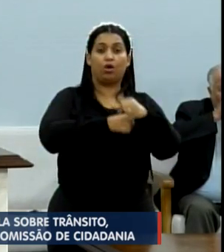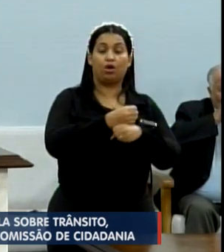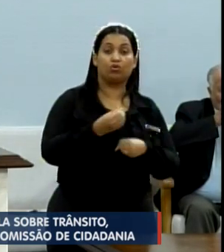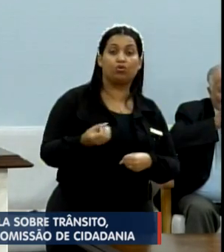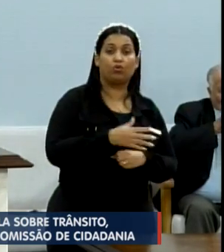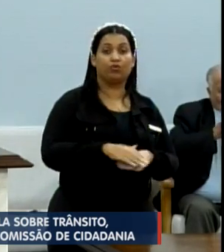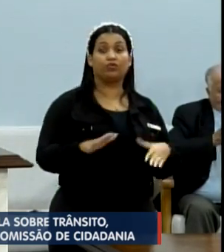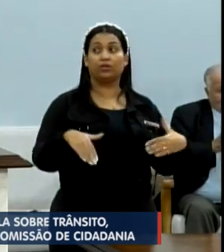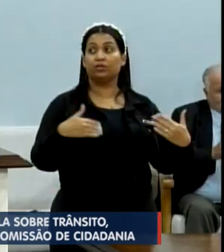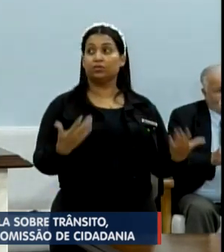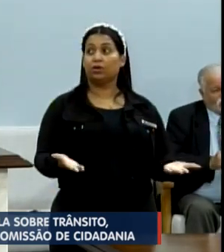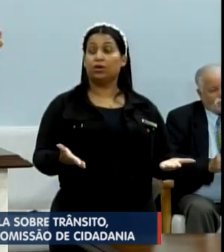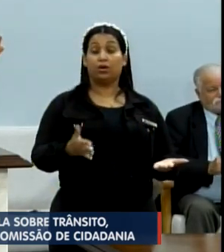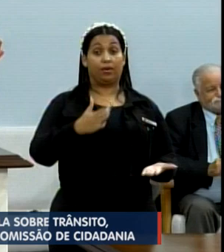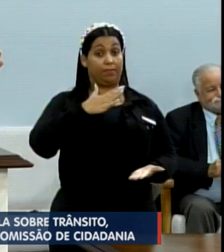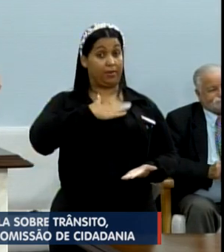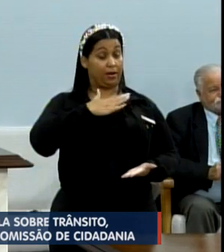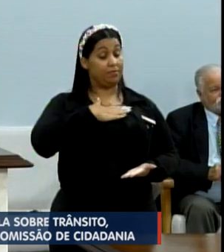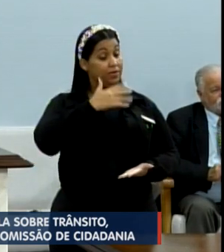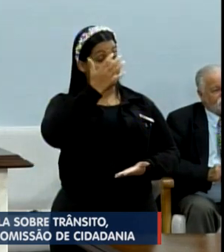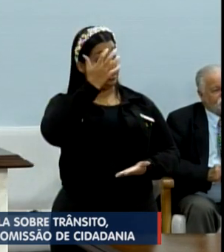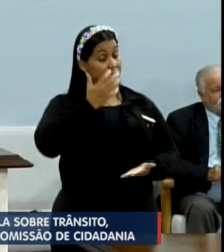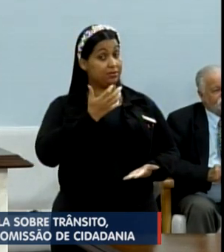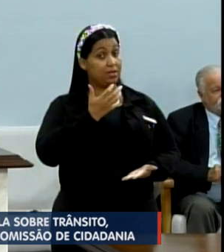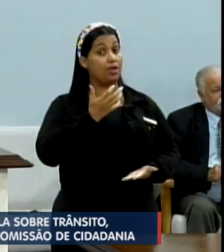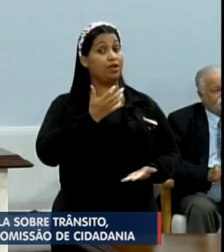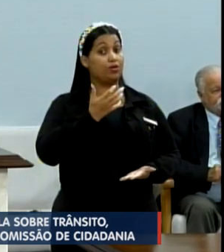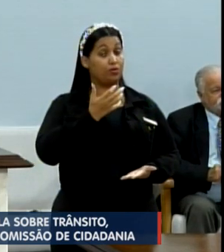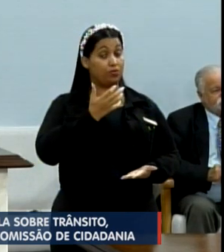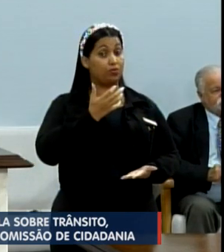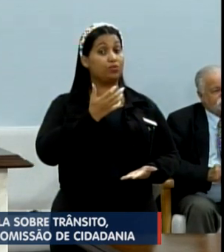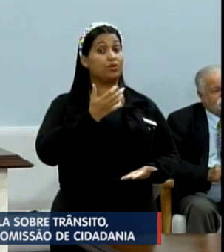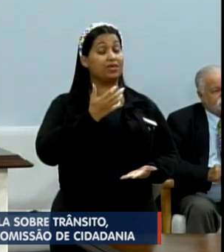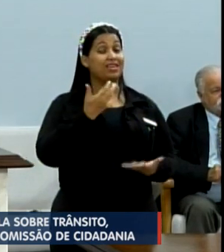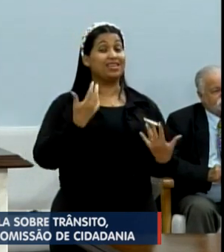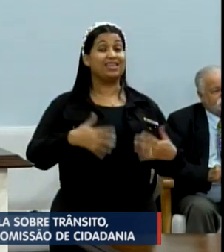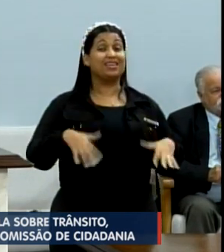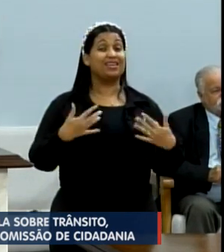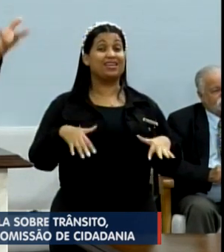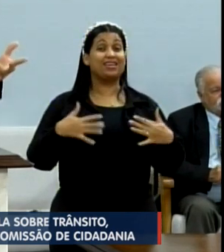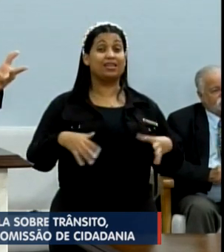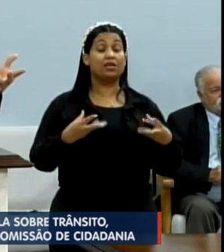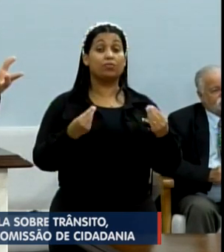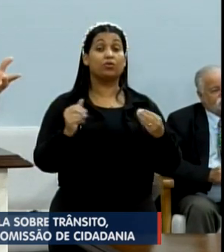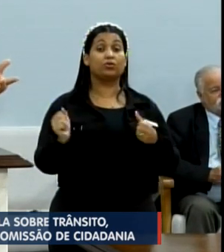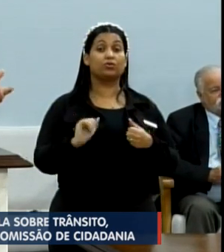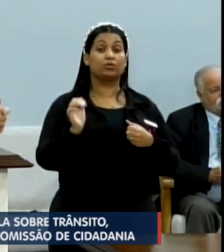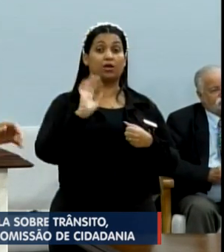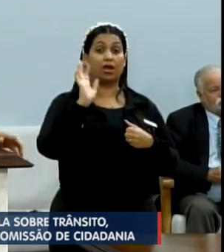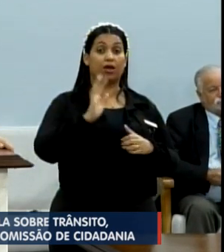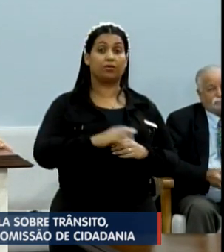Então, para mim é muito sério e muito caro.